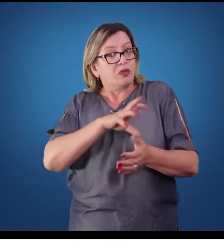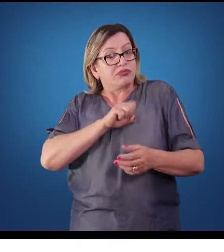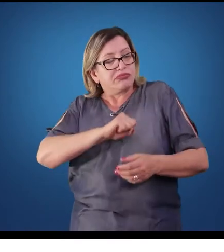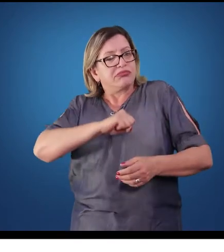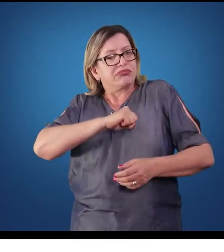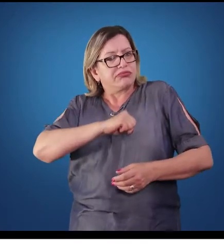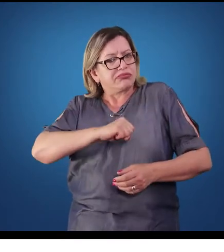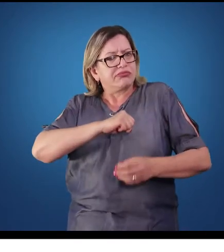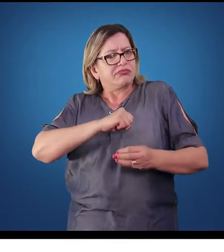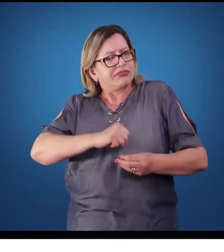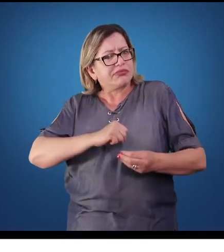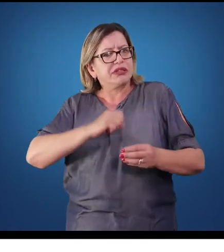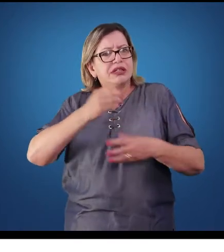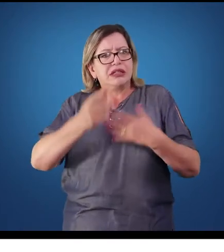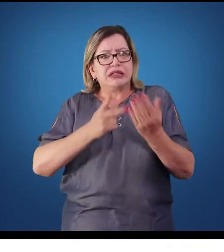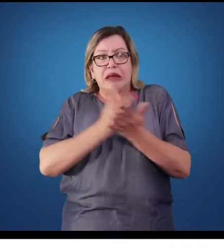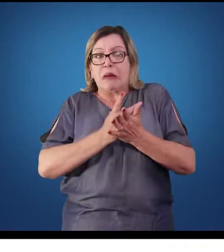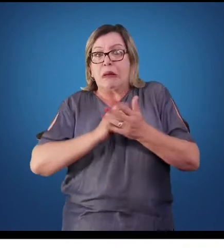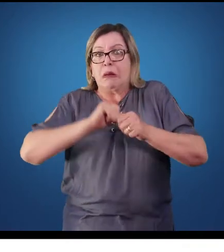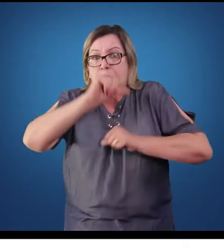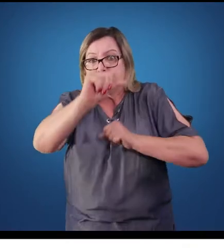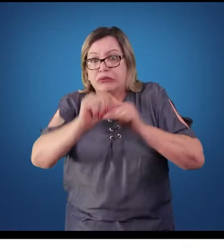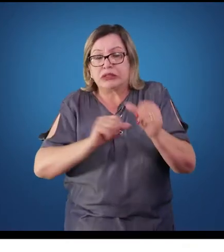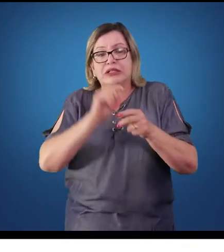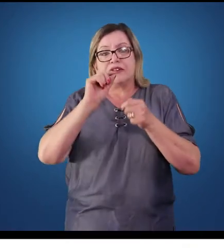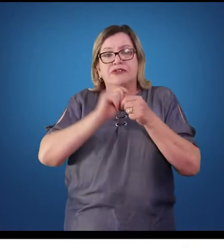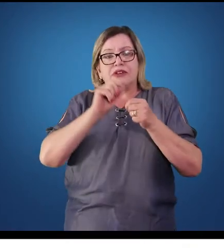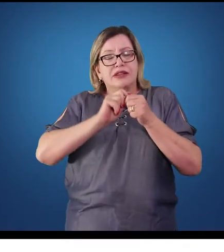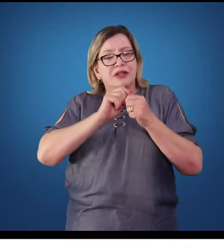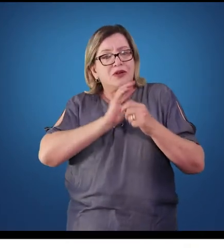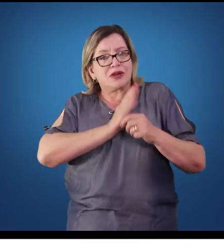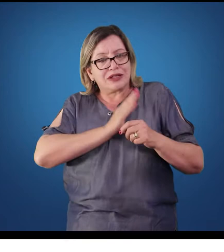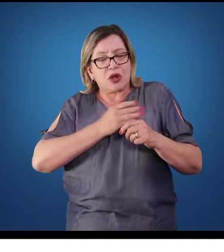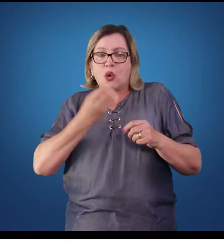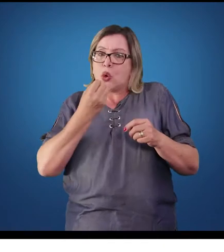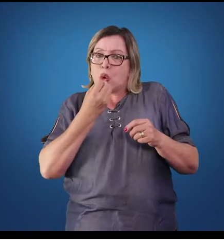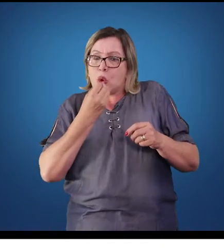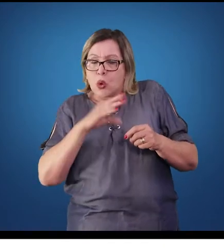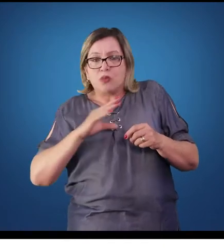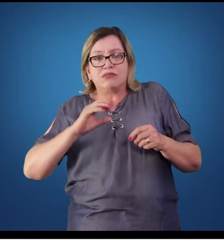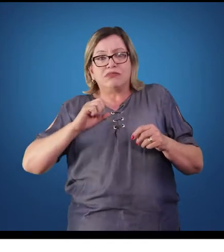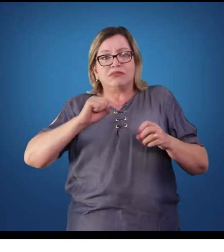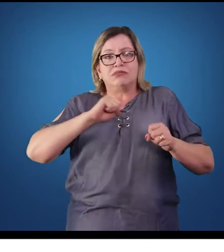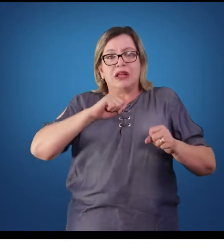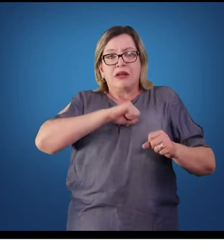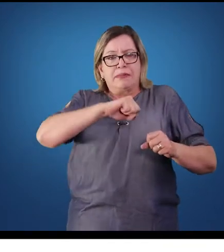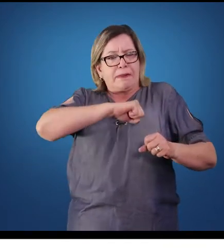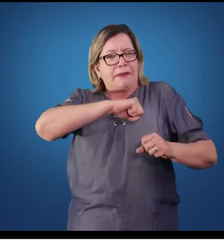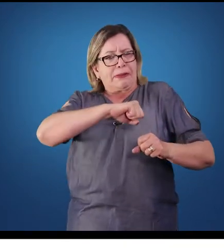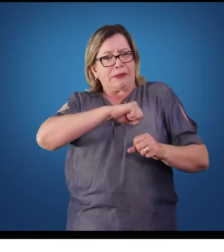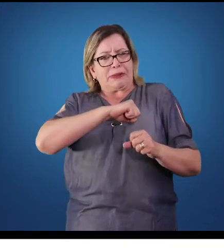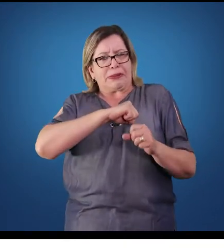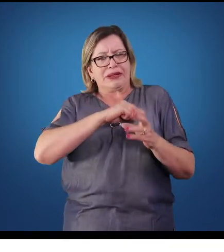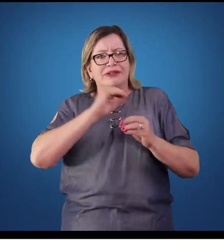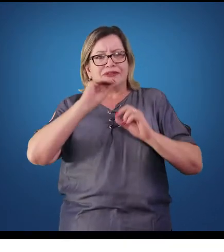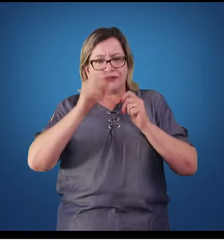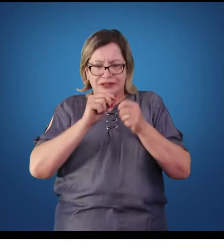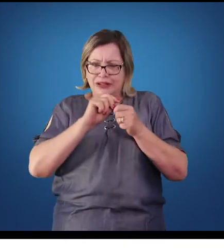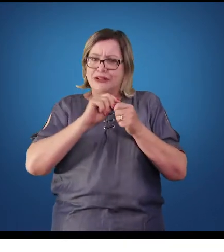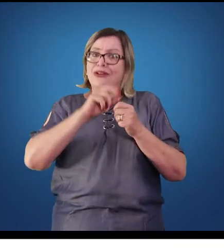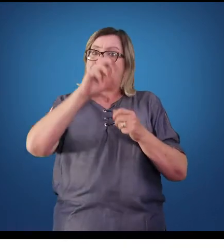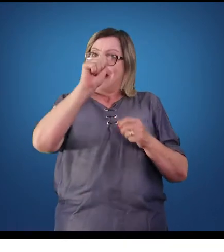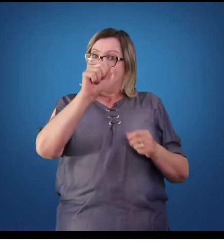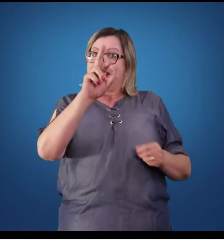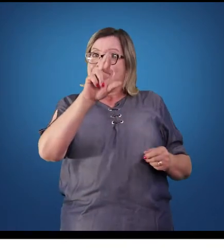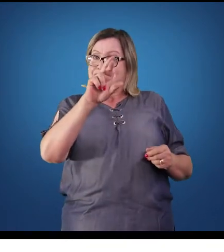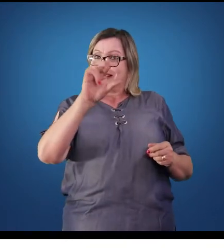em relação aos ventrículos se altera, fazendo com que, em algum momento, ocorra o que nós chamamos de arritmia cardíaca.